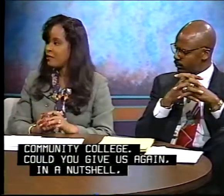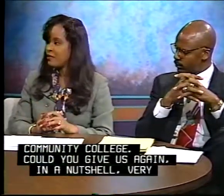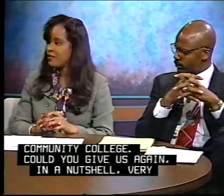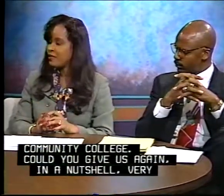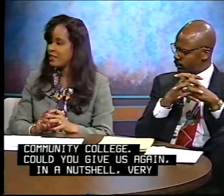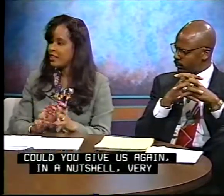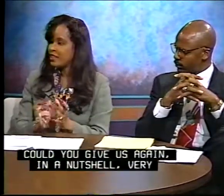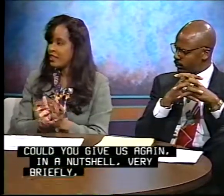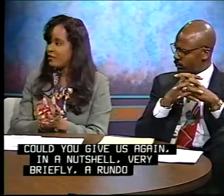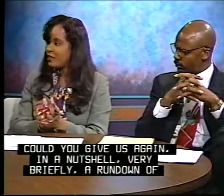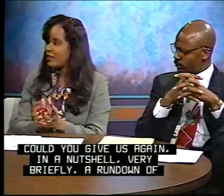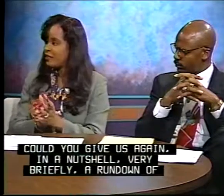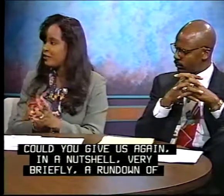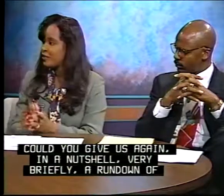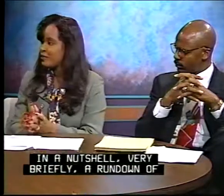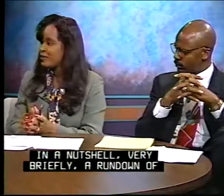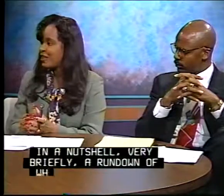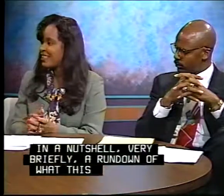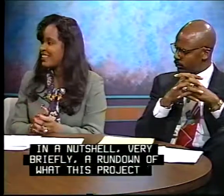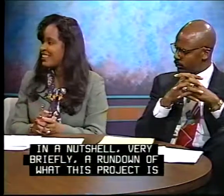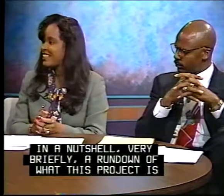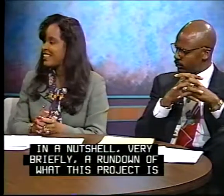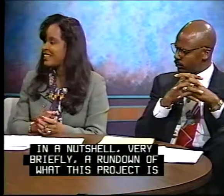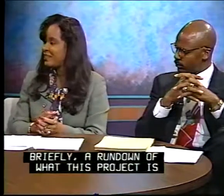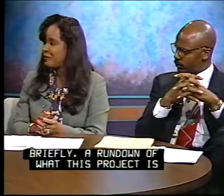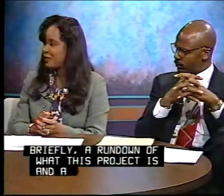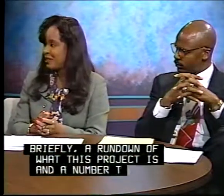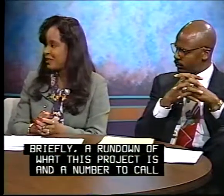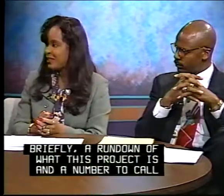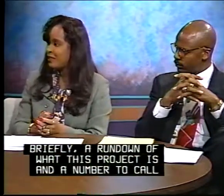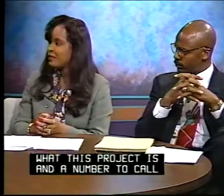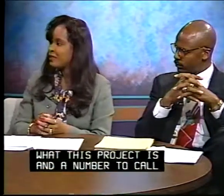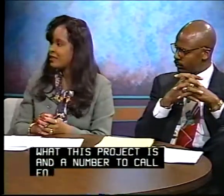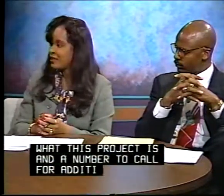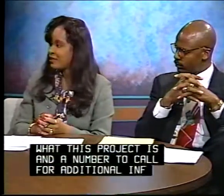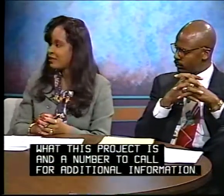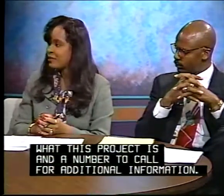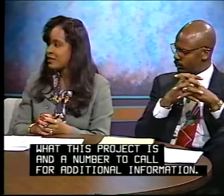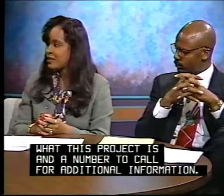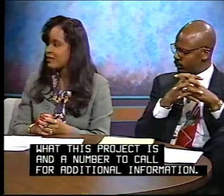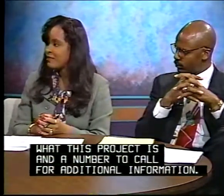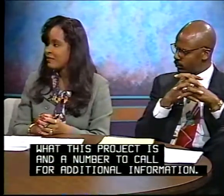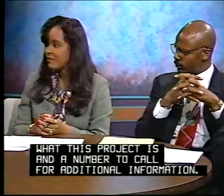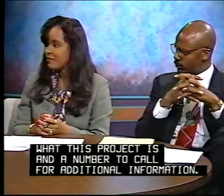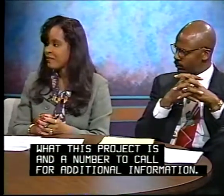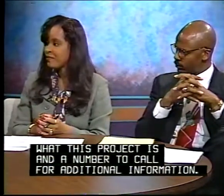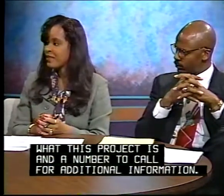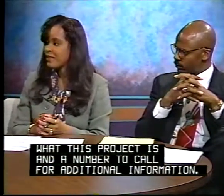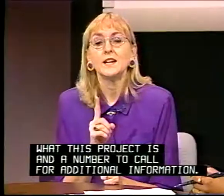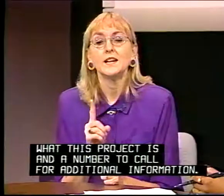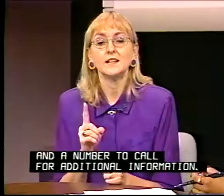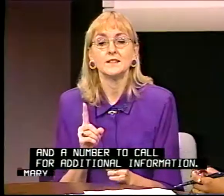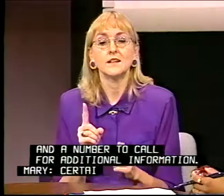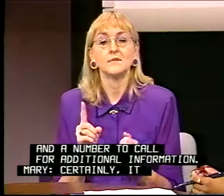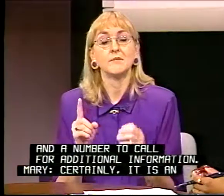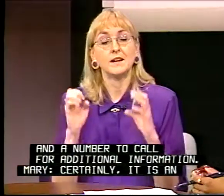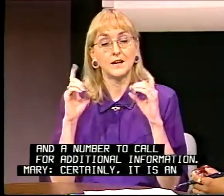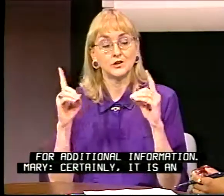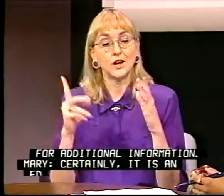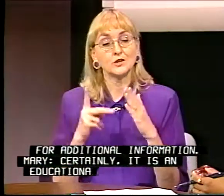briefly, a rundown of what this project is and a number to call for additional information? Certainly. It's an educational